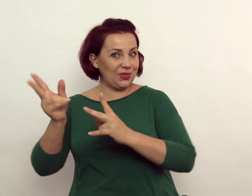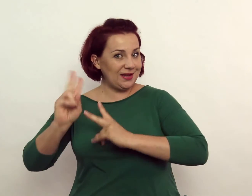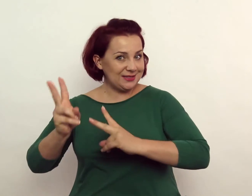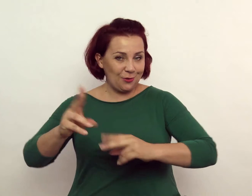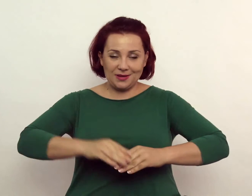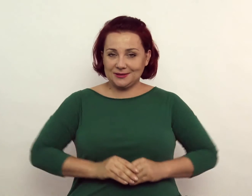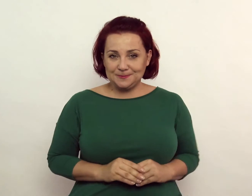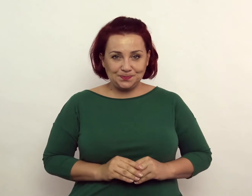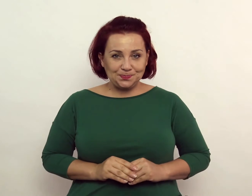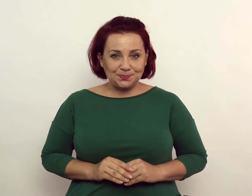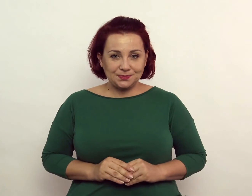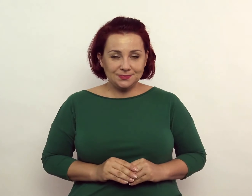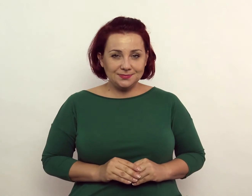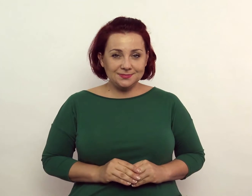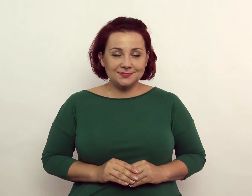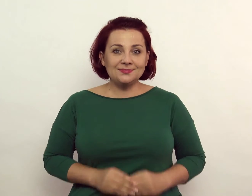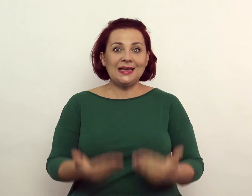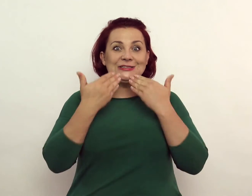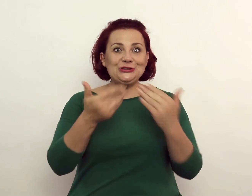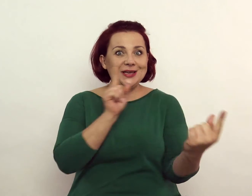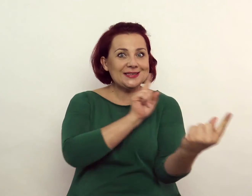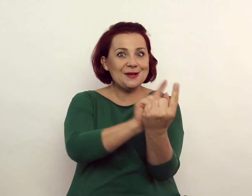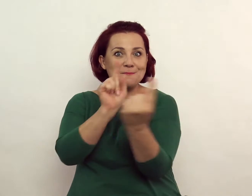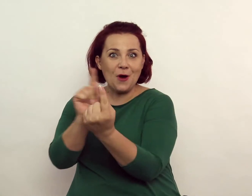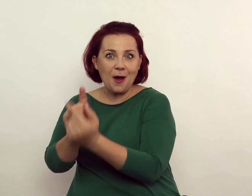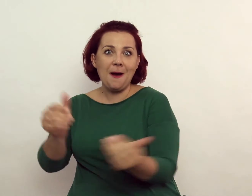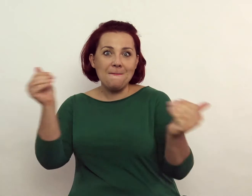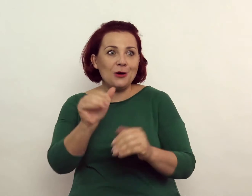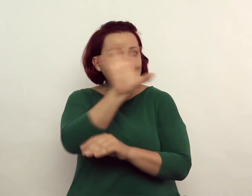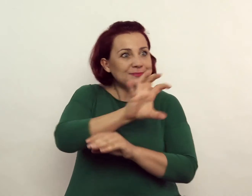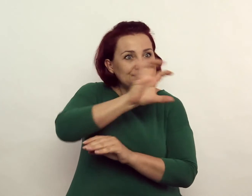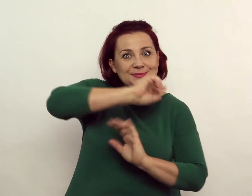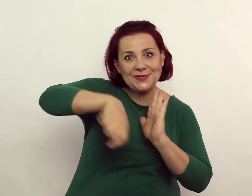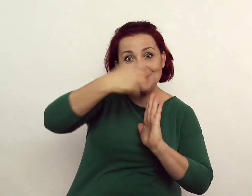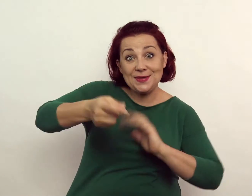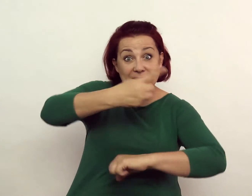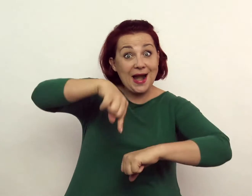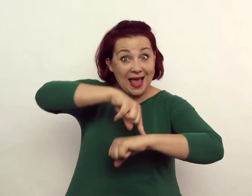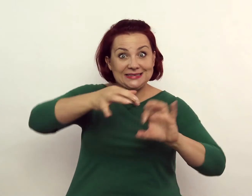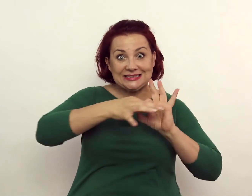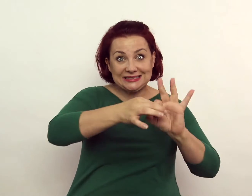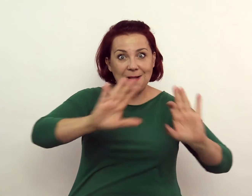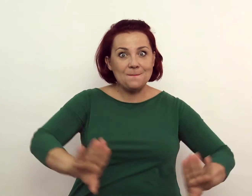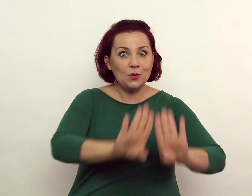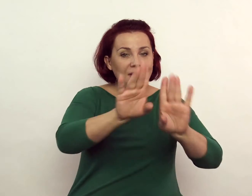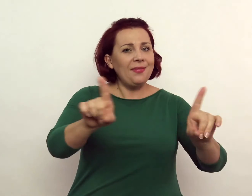10 listopada. Podczas spotkań będziemy mogli zobaczyć nagrane lekcje muzealne,